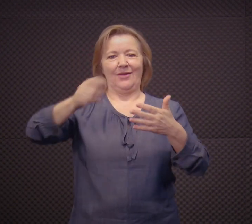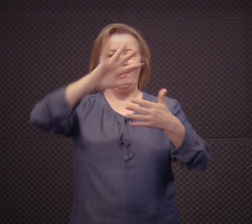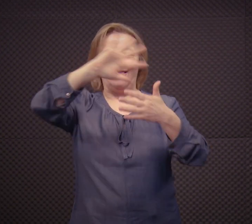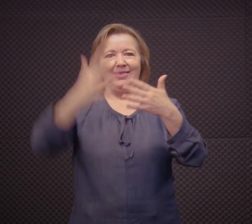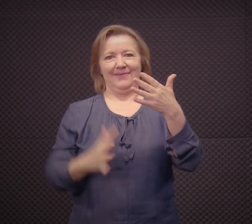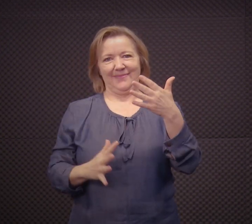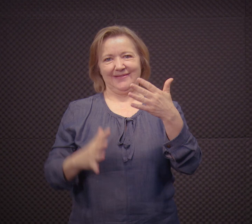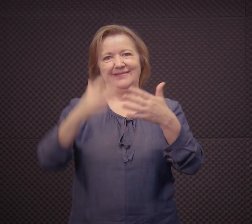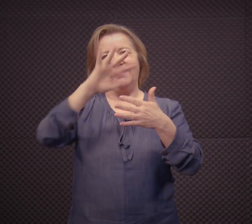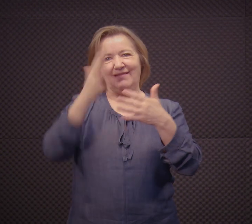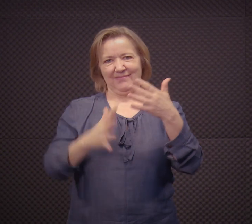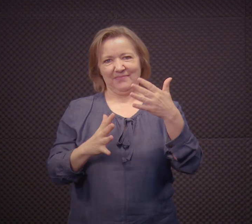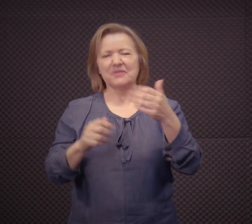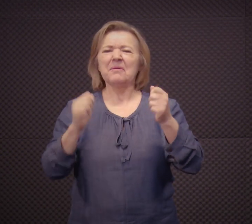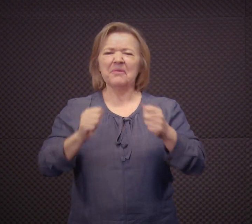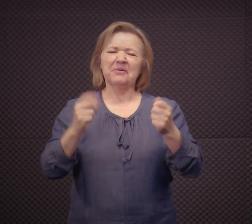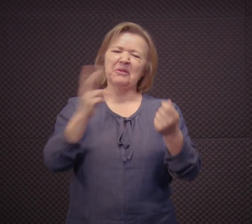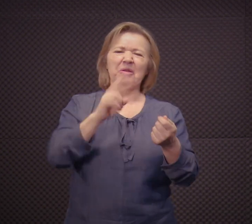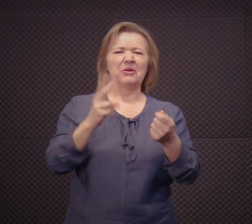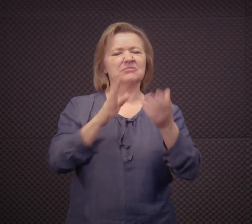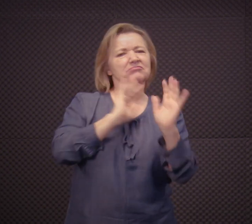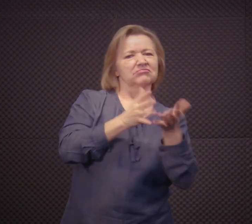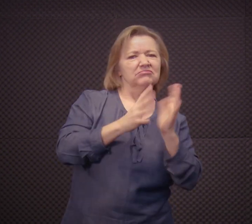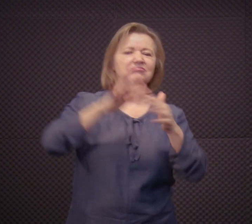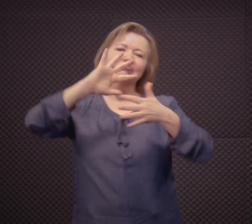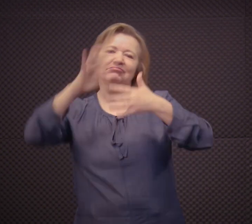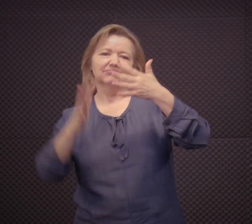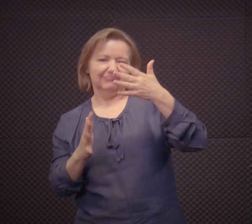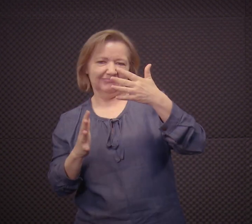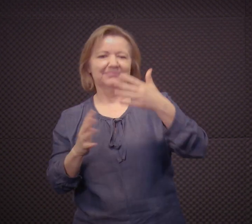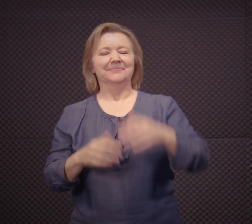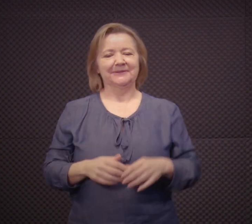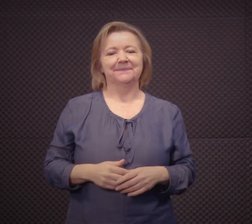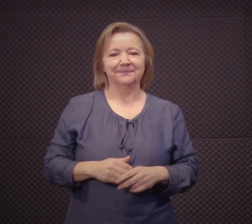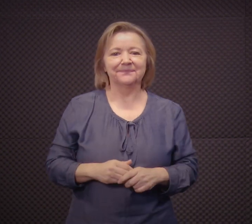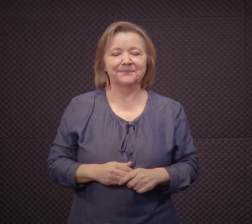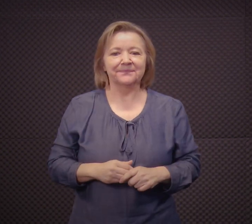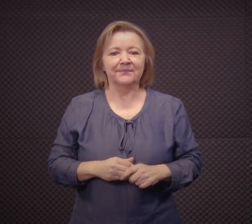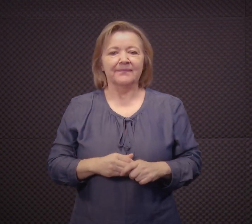Então, esse é o sinal de Libras, tá? Pode ser utilizado esse ou esse.